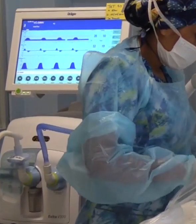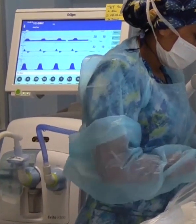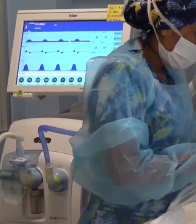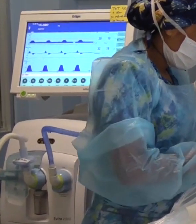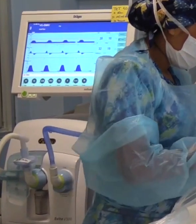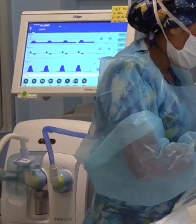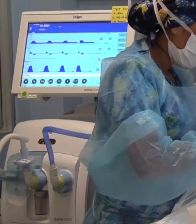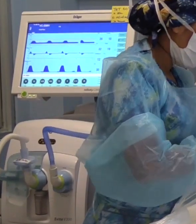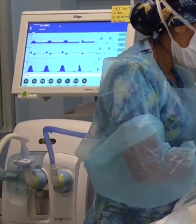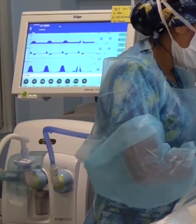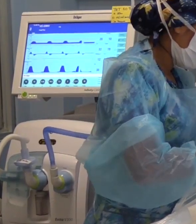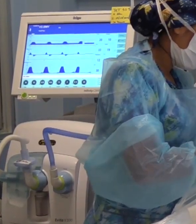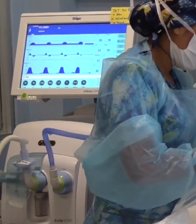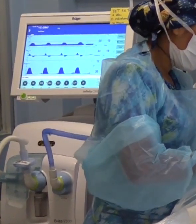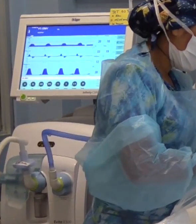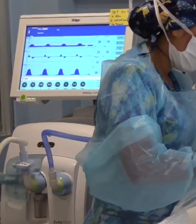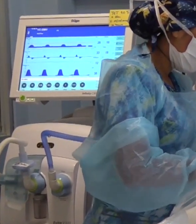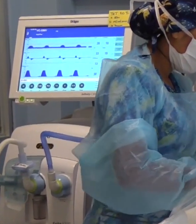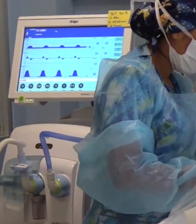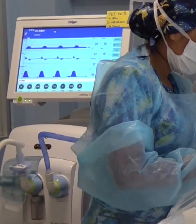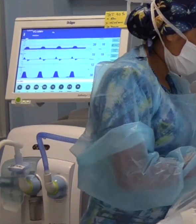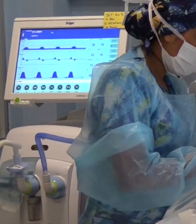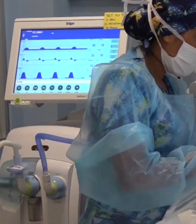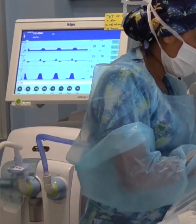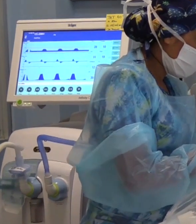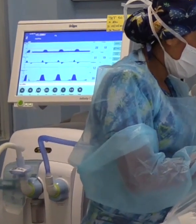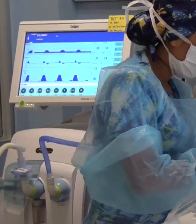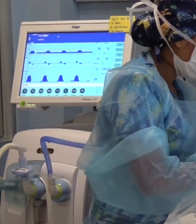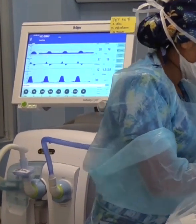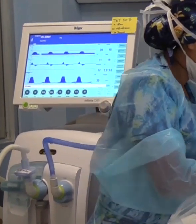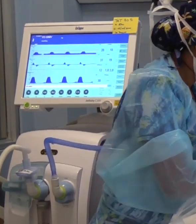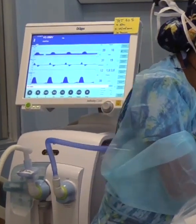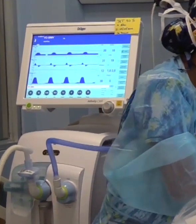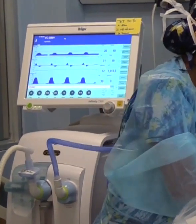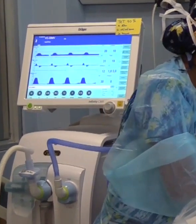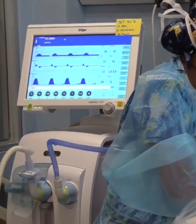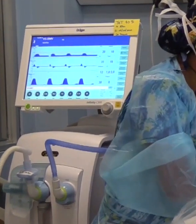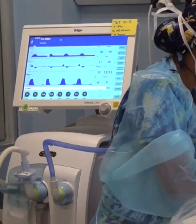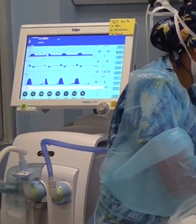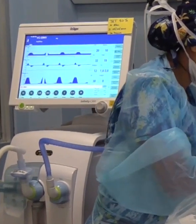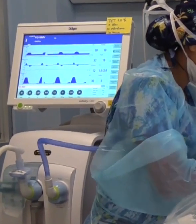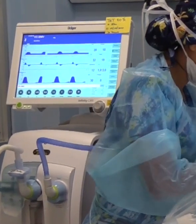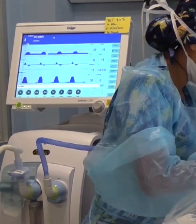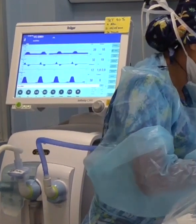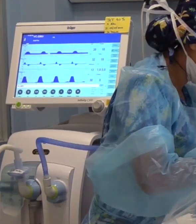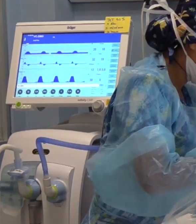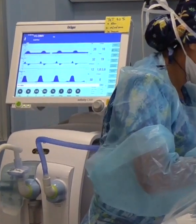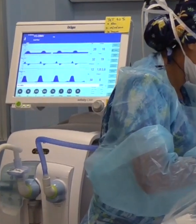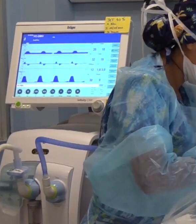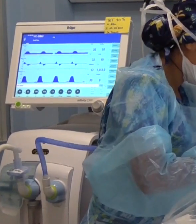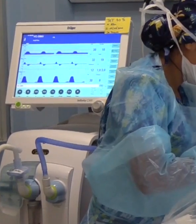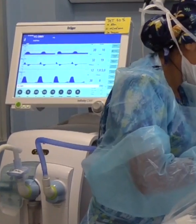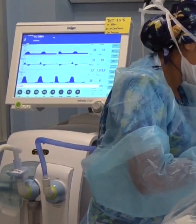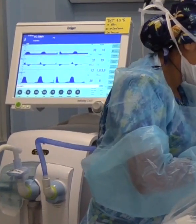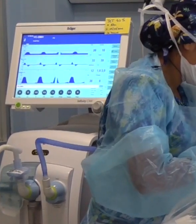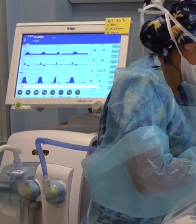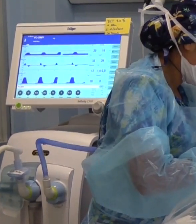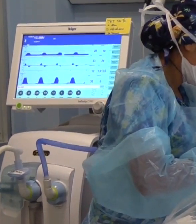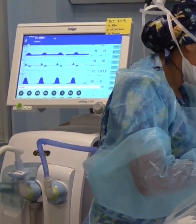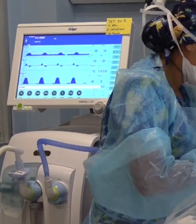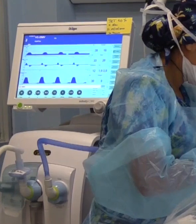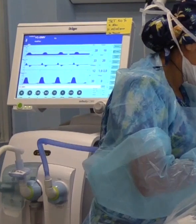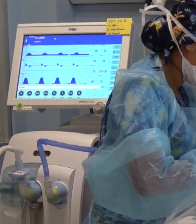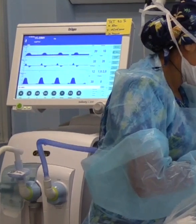privadas de Iquique. Una situación que da cuenta de la presión que está teniendo la red asistencial actualmente.